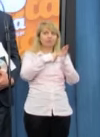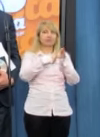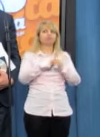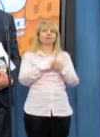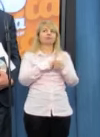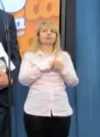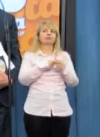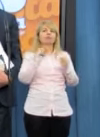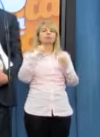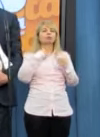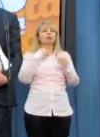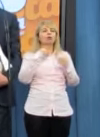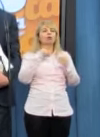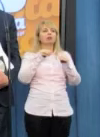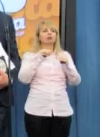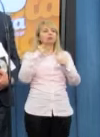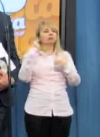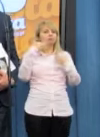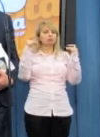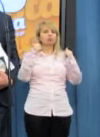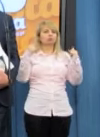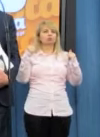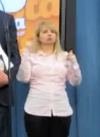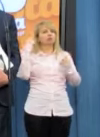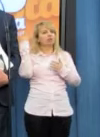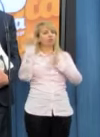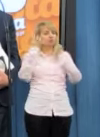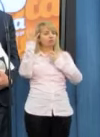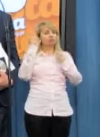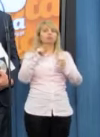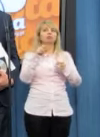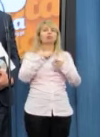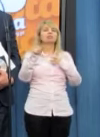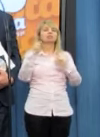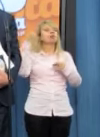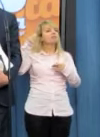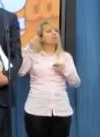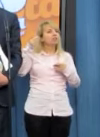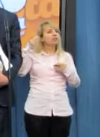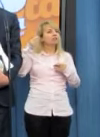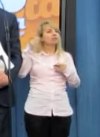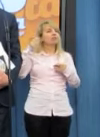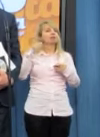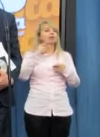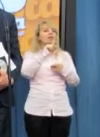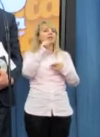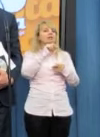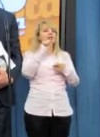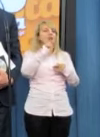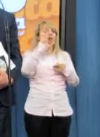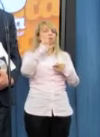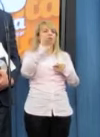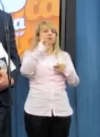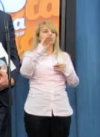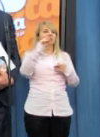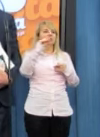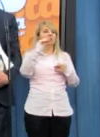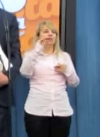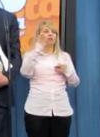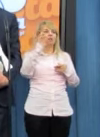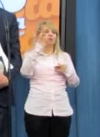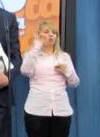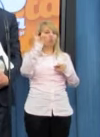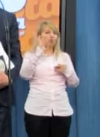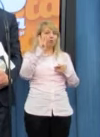rozbieżne informacje w tej sprawie, o nazwie finansowanie zabiegów in vitro. Jest to zbieżne,